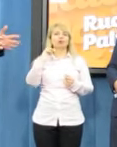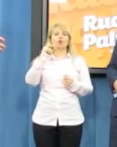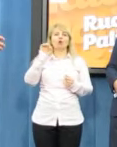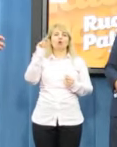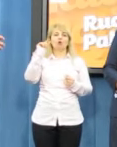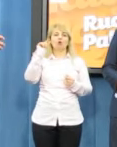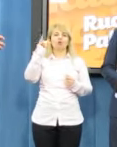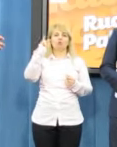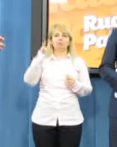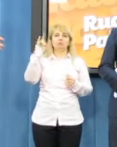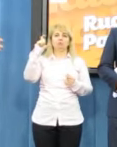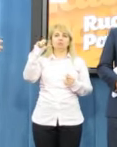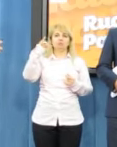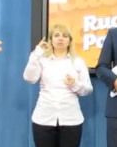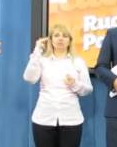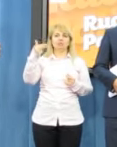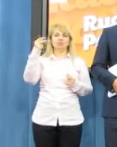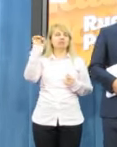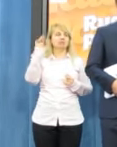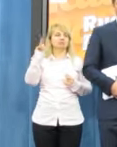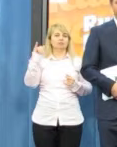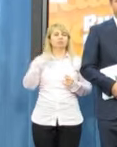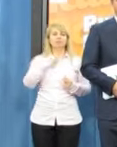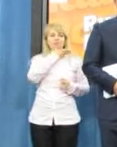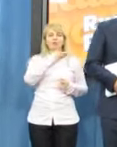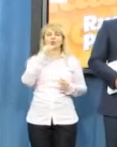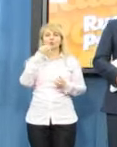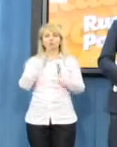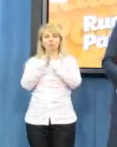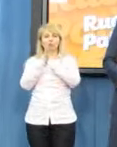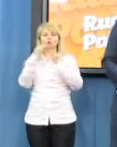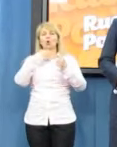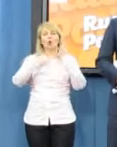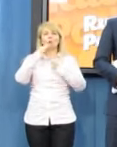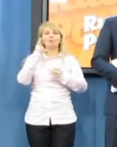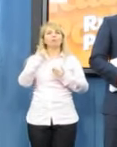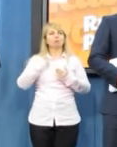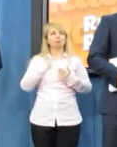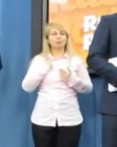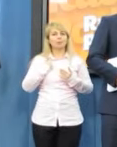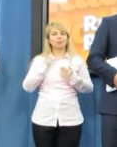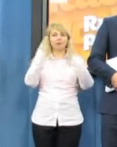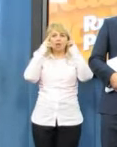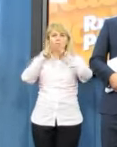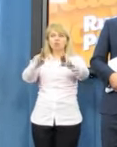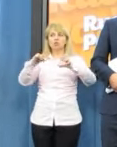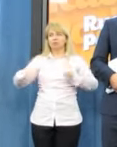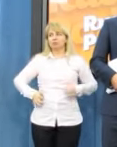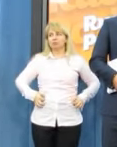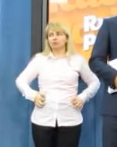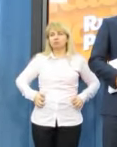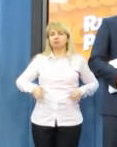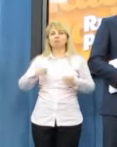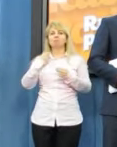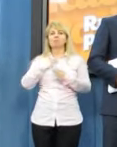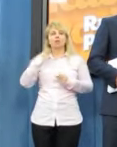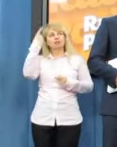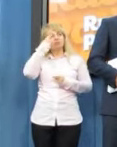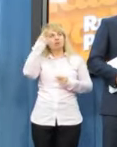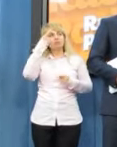oddaję Tobie Sławku głos o powie, co się wydarzyło. Szanowni Państwo, wydaje się, że historia